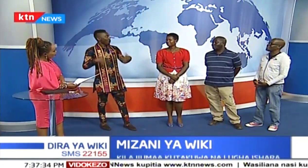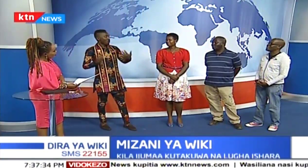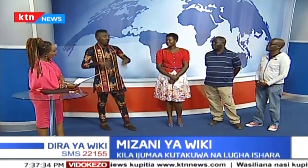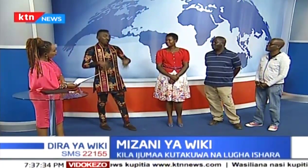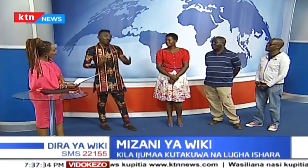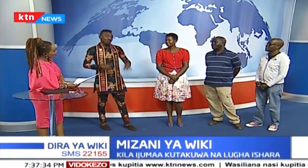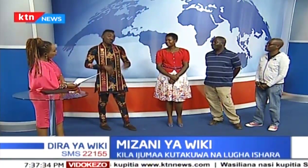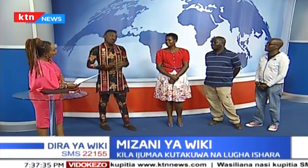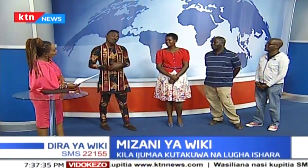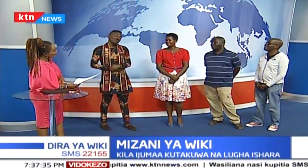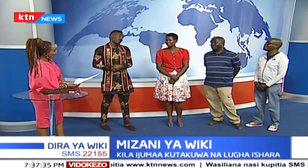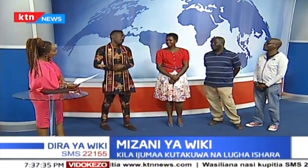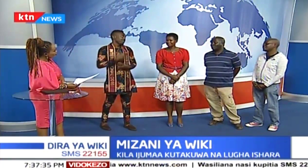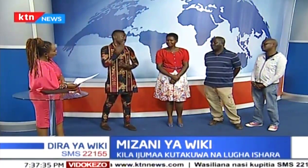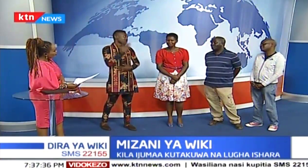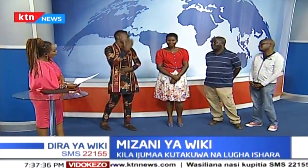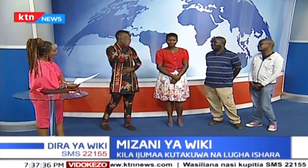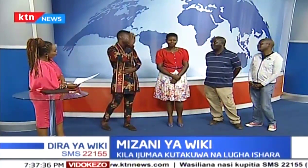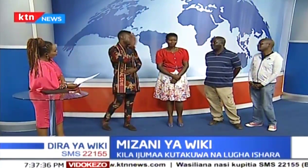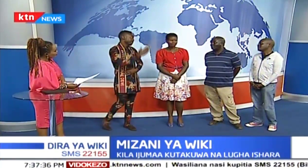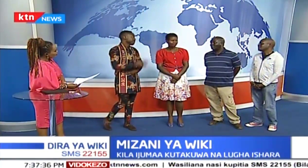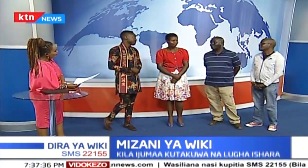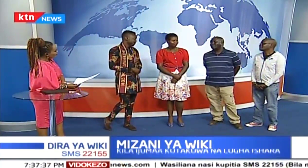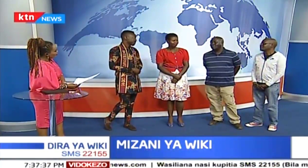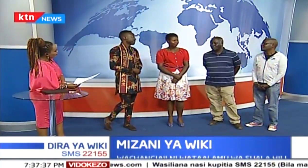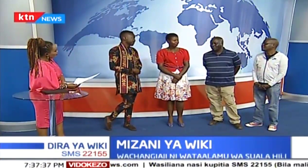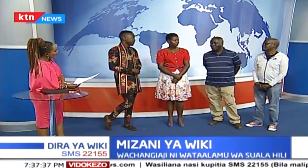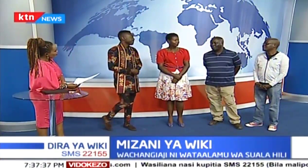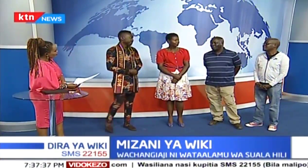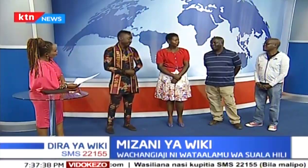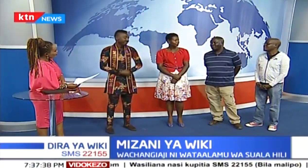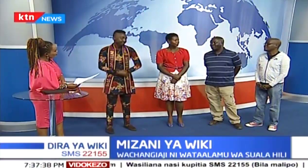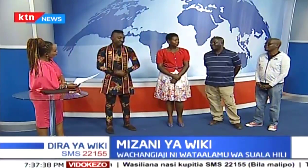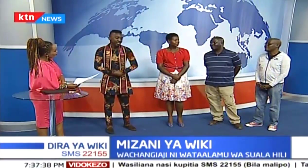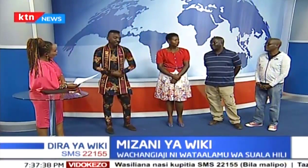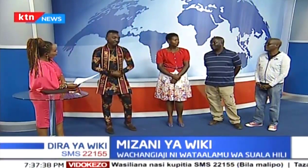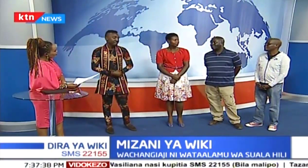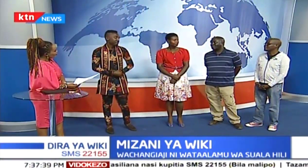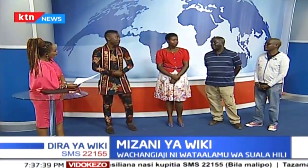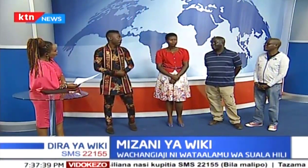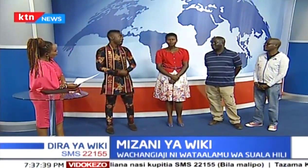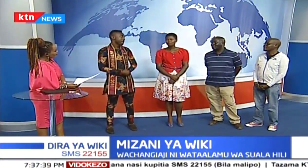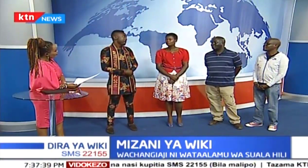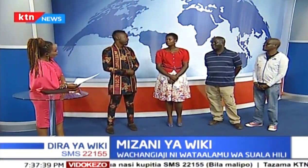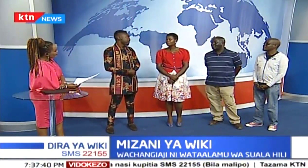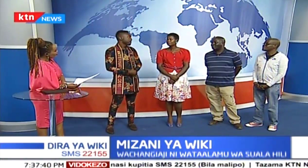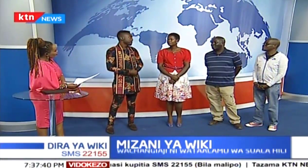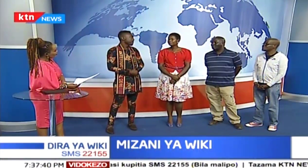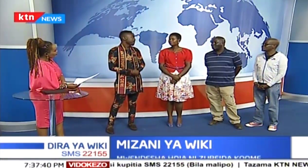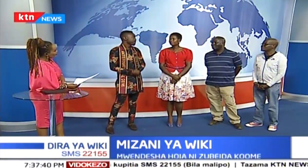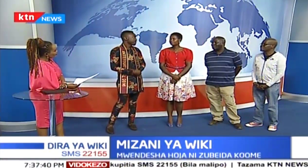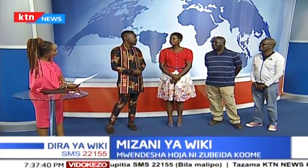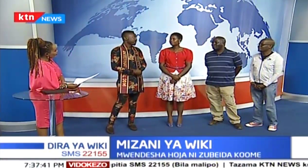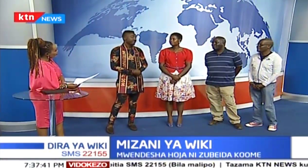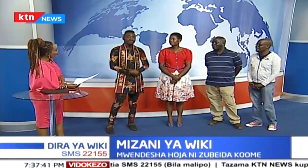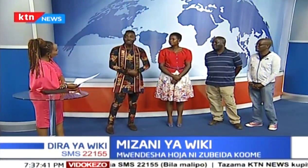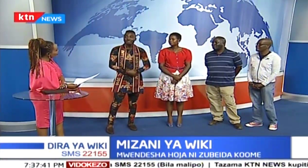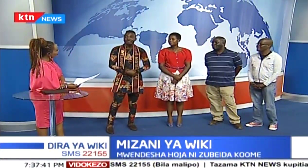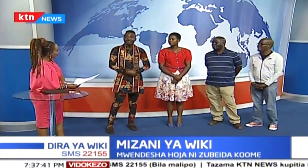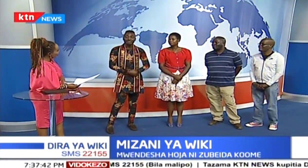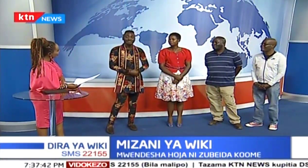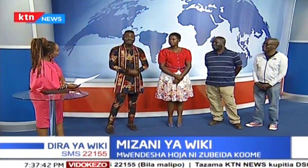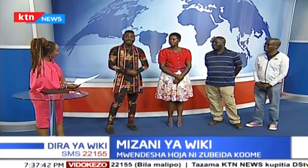kwamba unajua kilu unafanya. Na ilikuwa ni, ilikuwa experience mzuri sana.